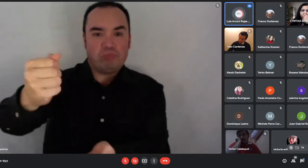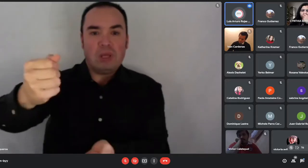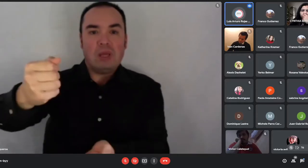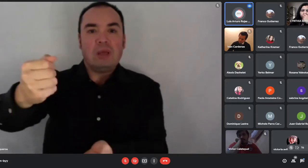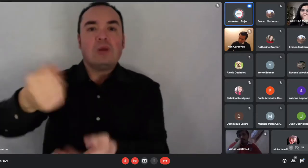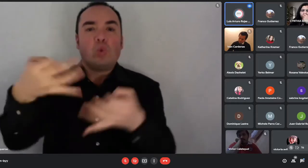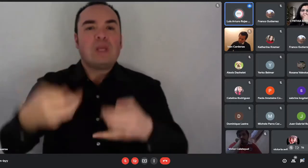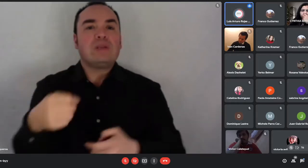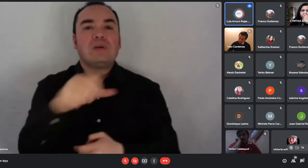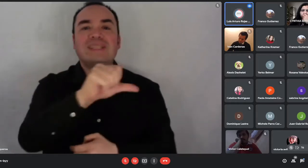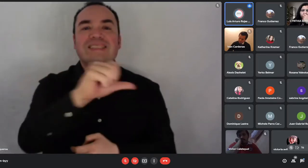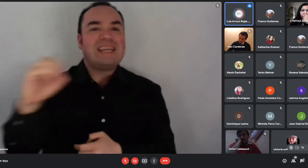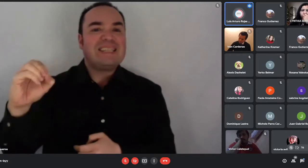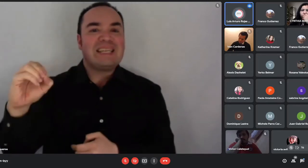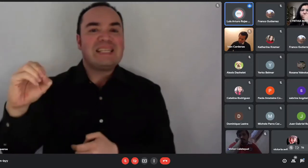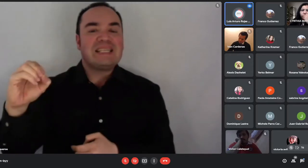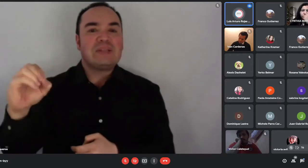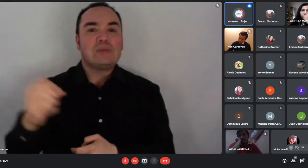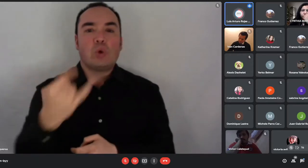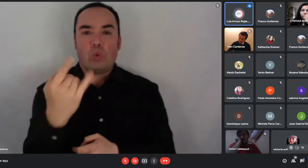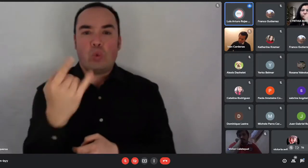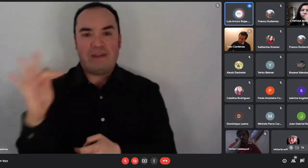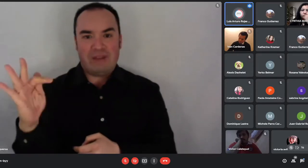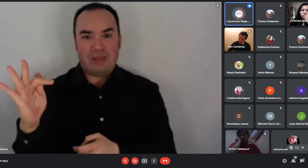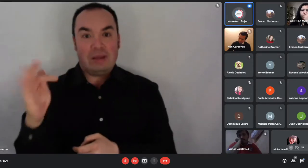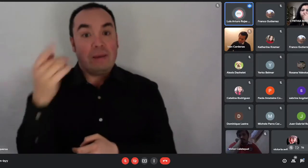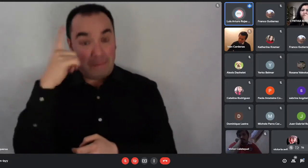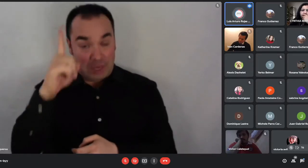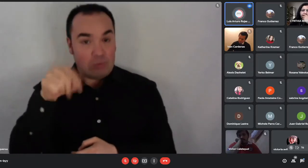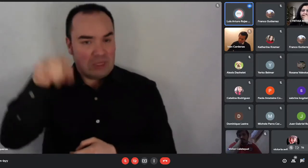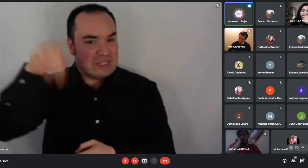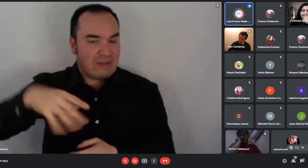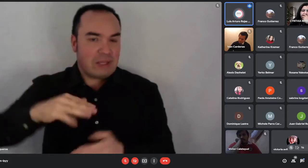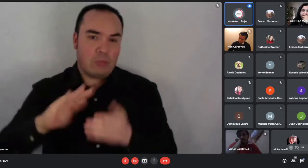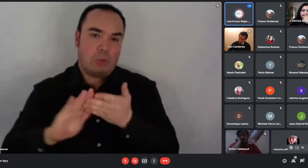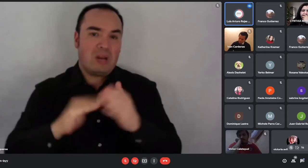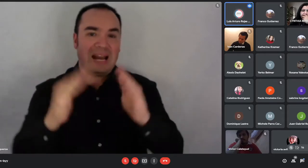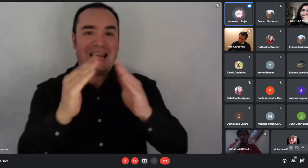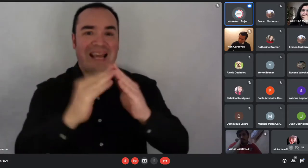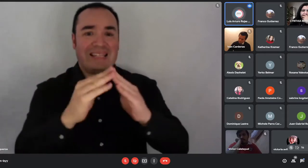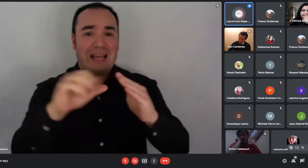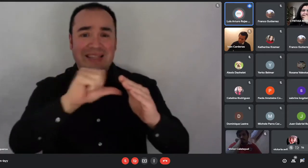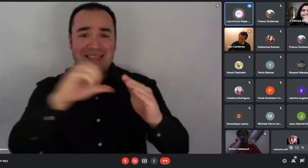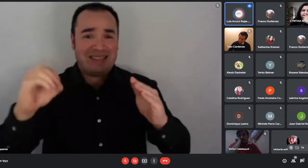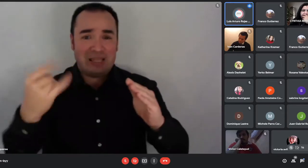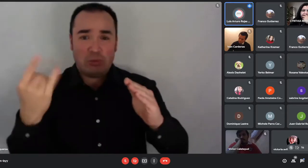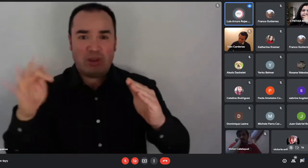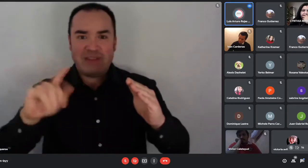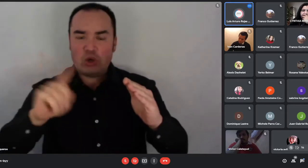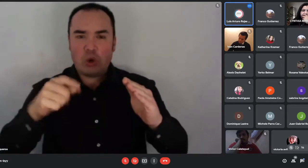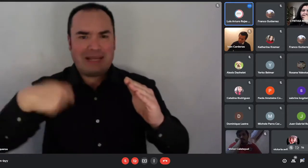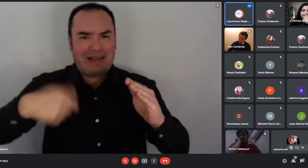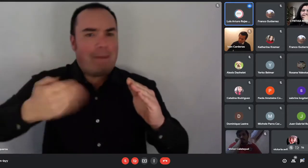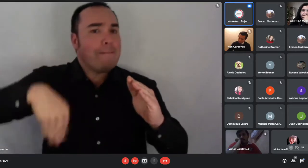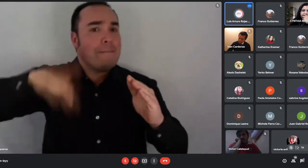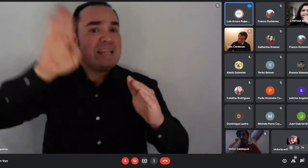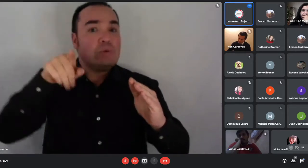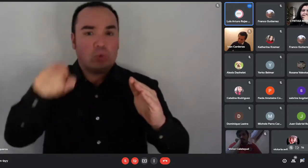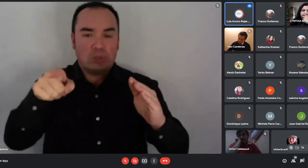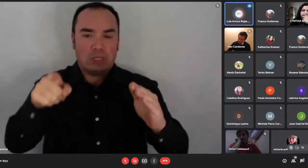valor superior a las 600 UF, ustedes deben asumir esa diferencia. ¿Ya? Y el valor tope comercial de la